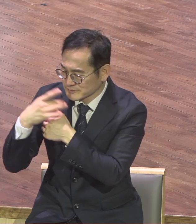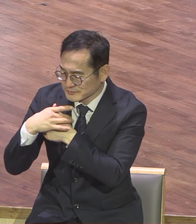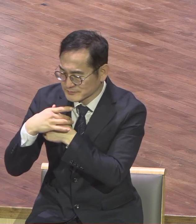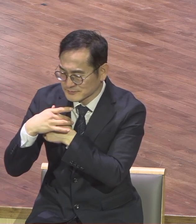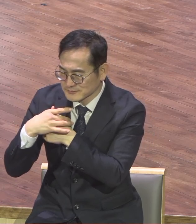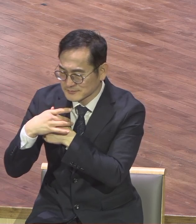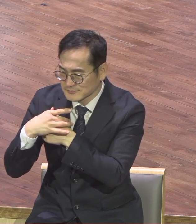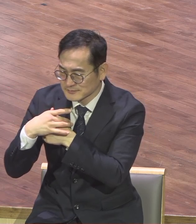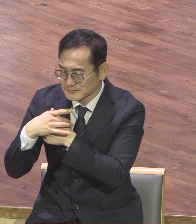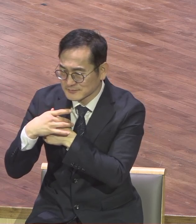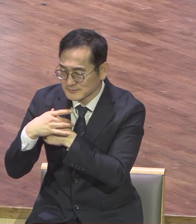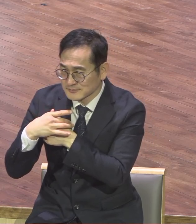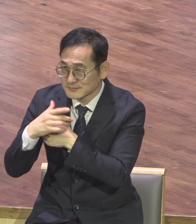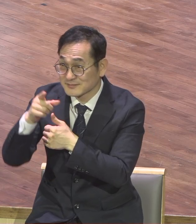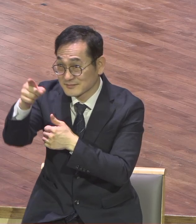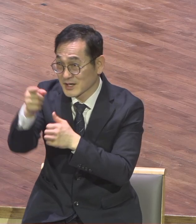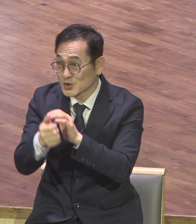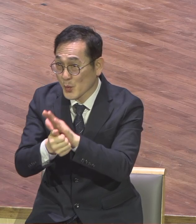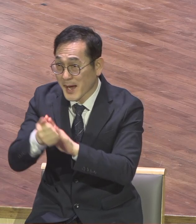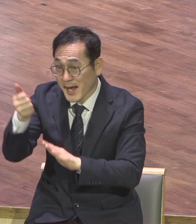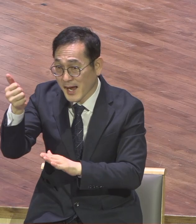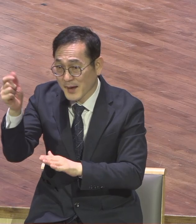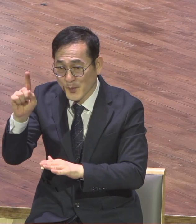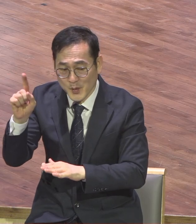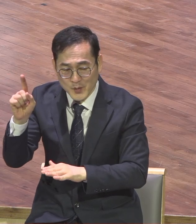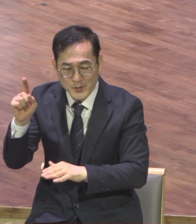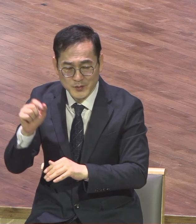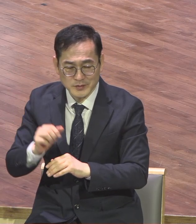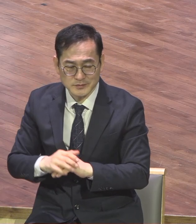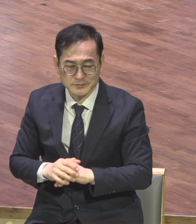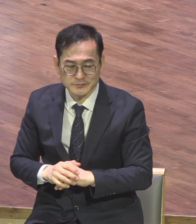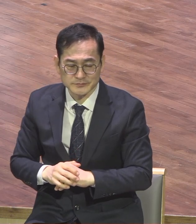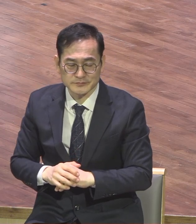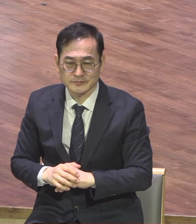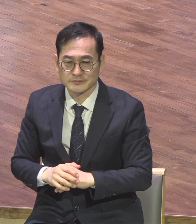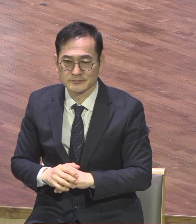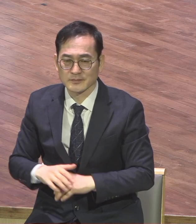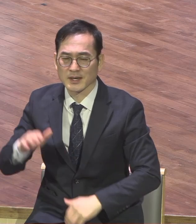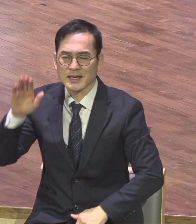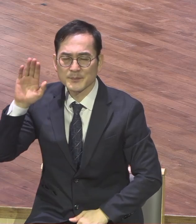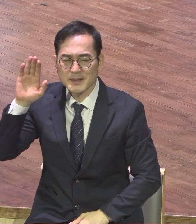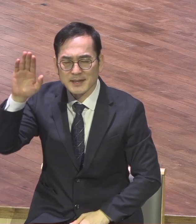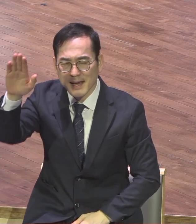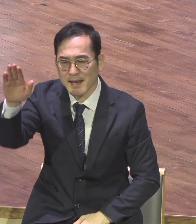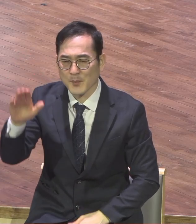소망은 장차 종말적으로 완성될 뭐요? 구원을 합니다 구원